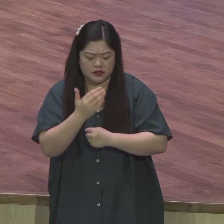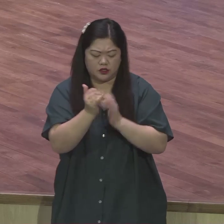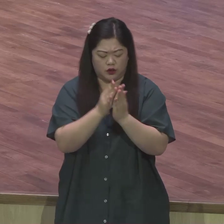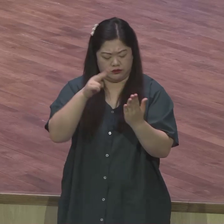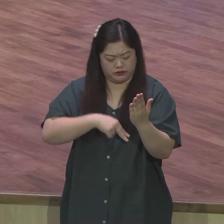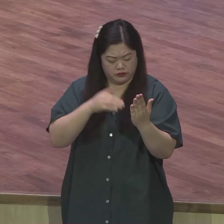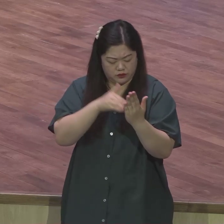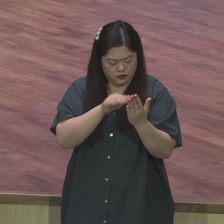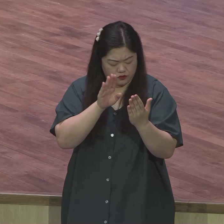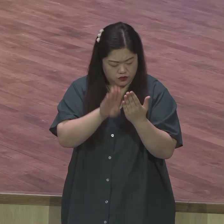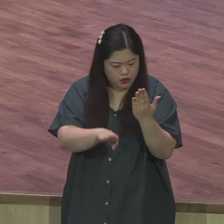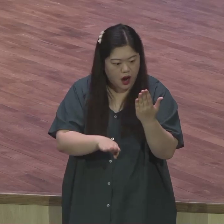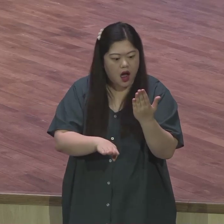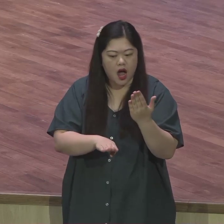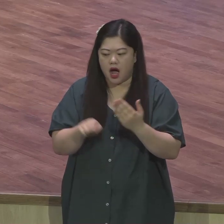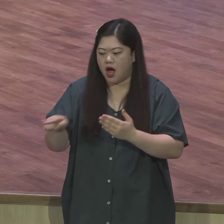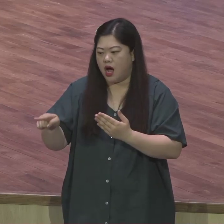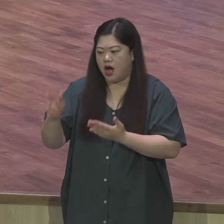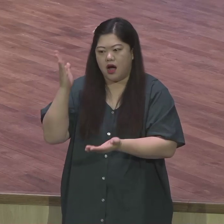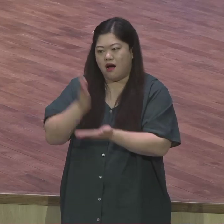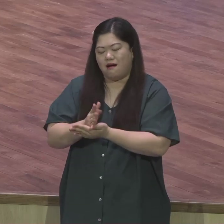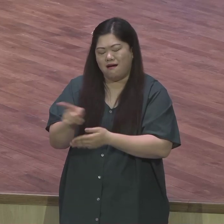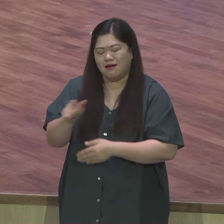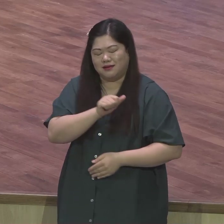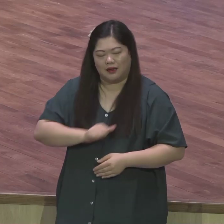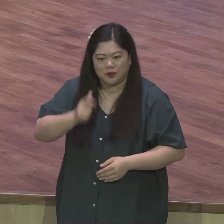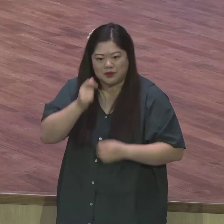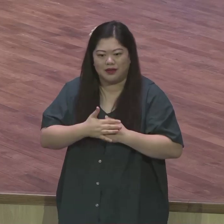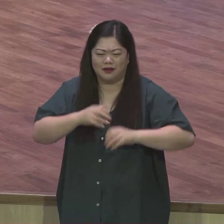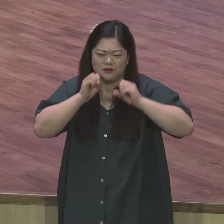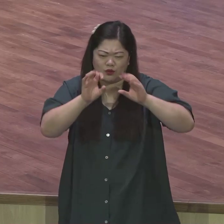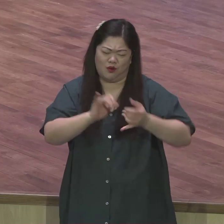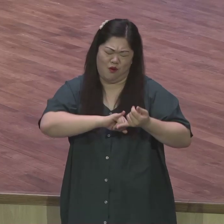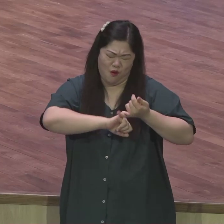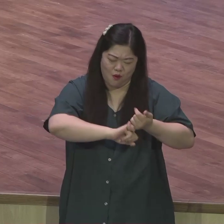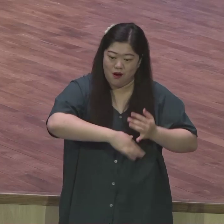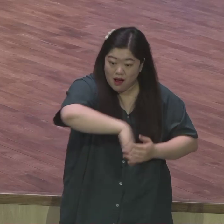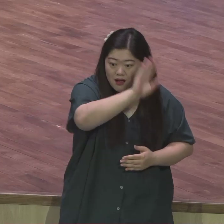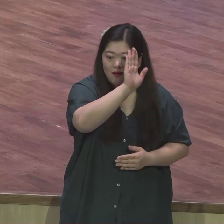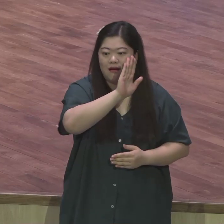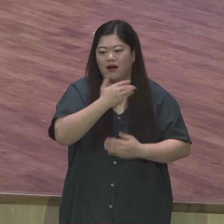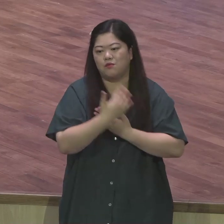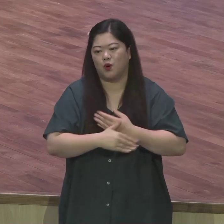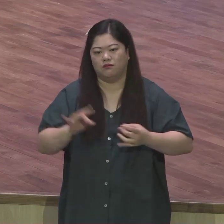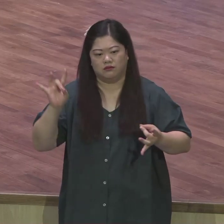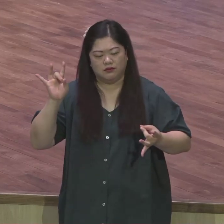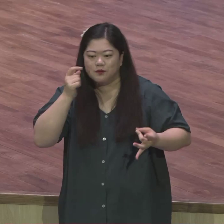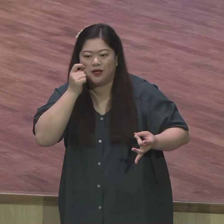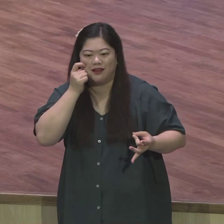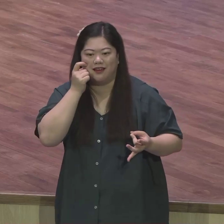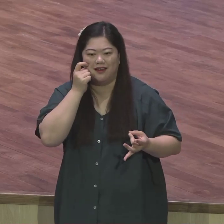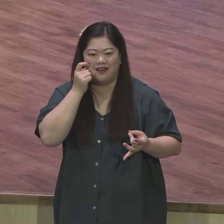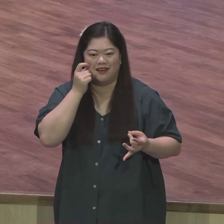시작한다 예탈을 깨고 새탈인 생활을 시작한다가 영적 혁명이 쉬운 거 아니에요